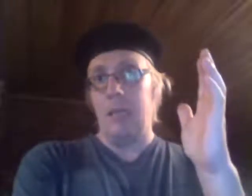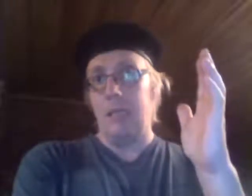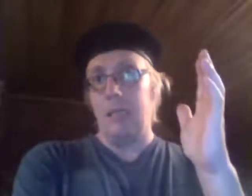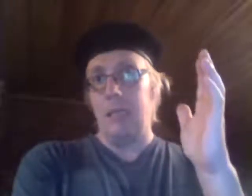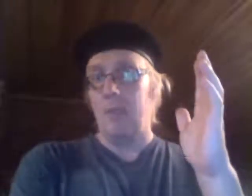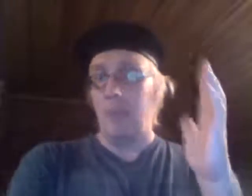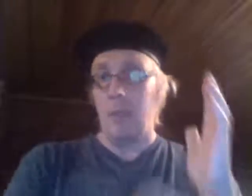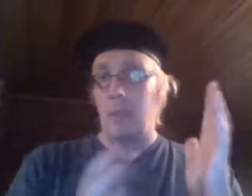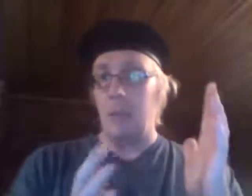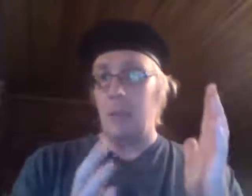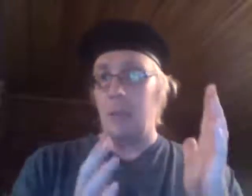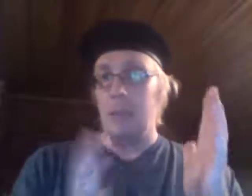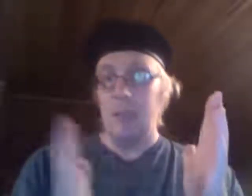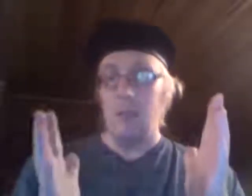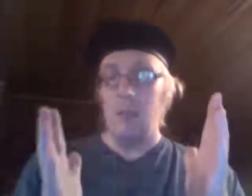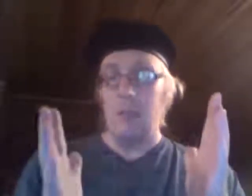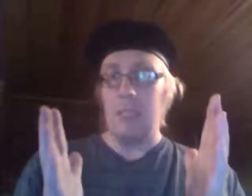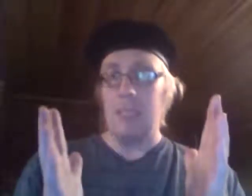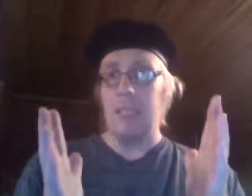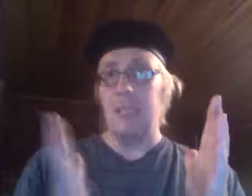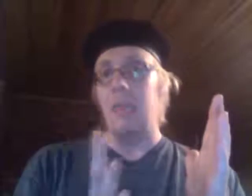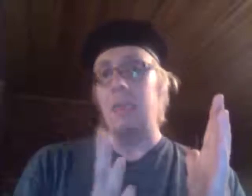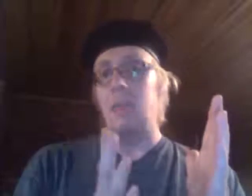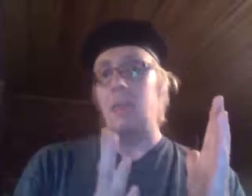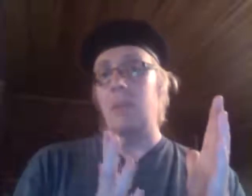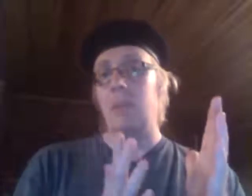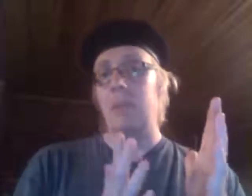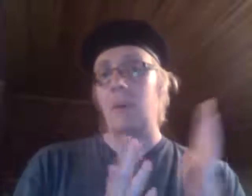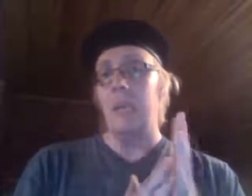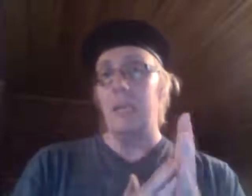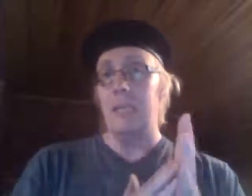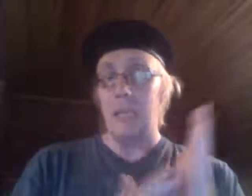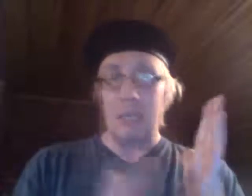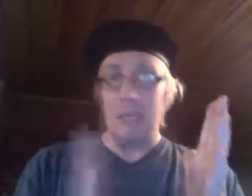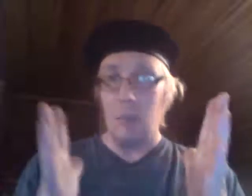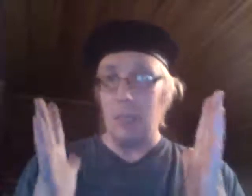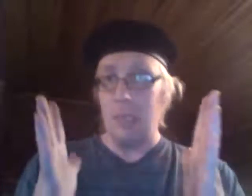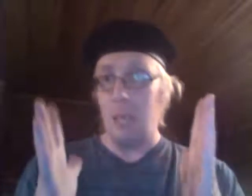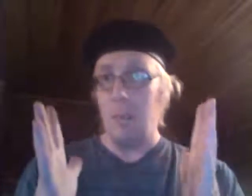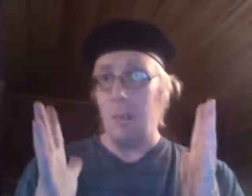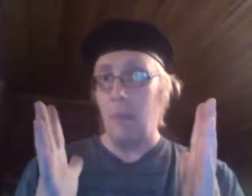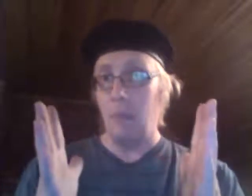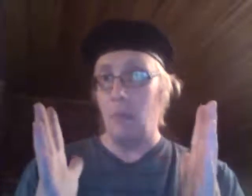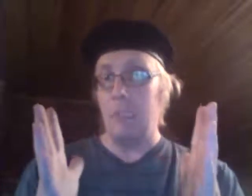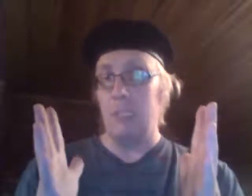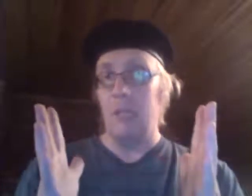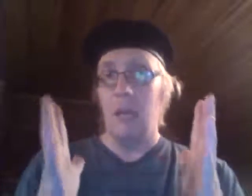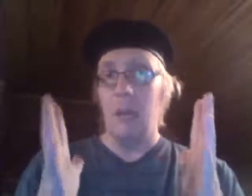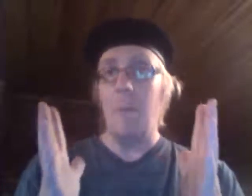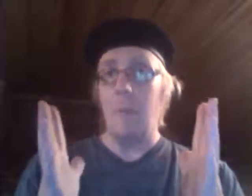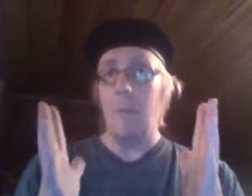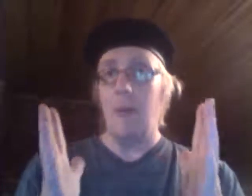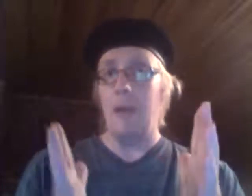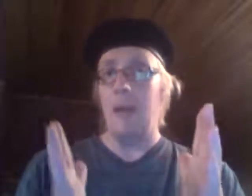siinä oli ymmärtäksi se, että tarvitsee tiettyjä ravintoaineita ja kalkkia muita, että saa happamoitumisen, happaman maan ja